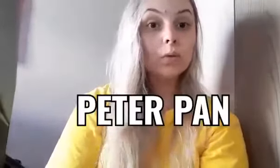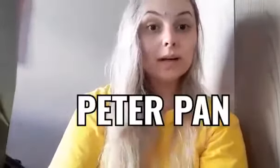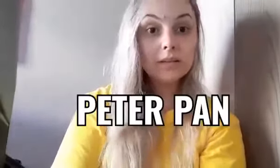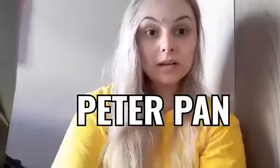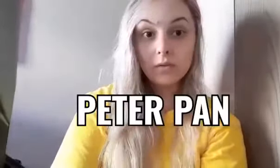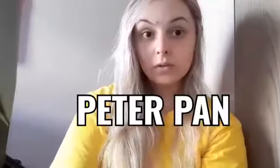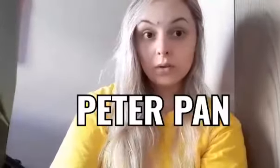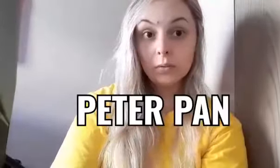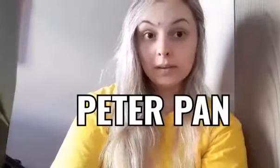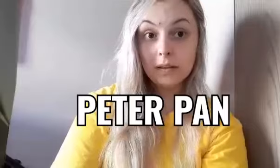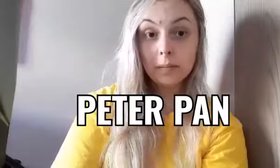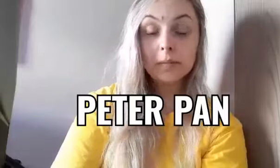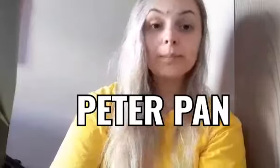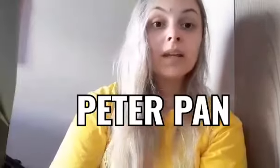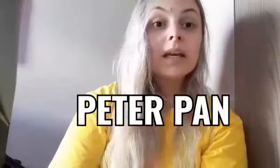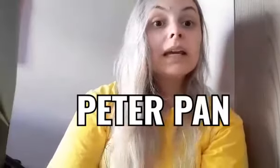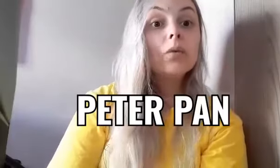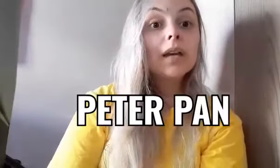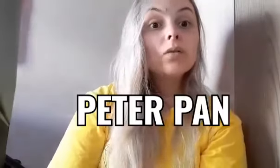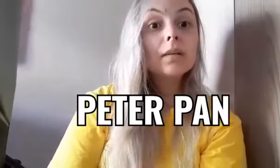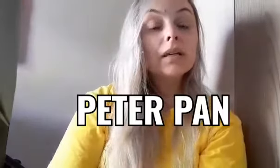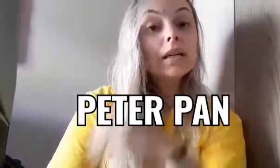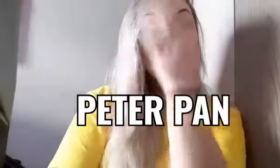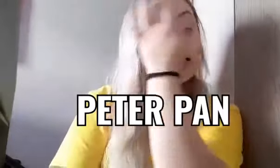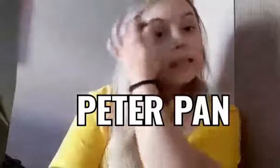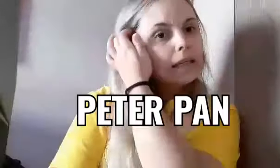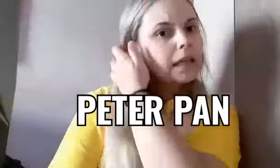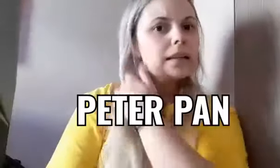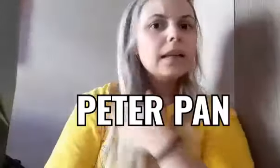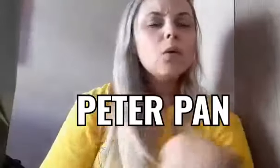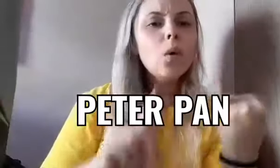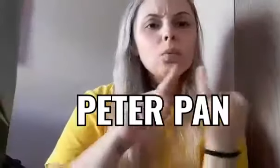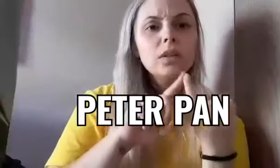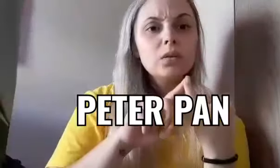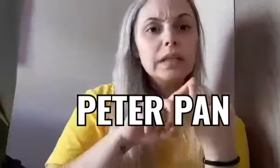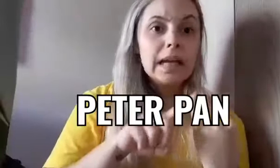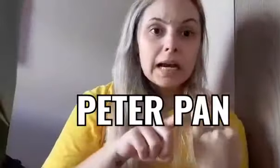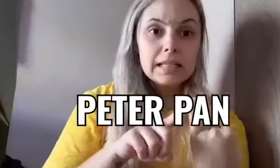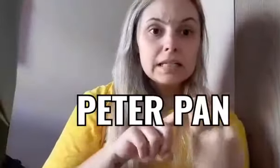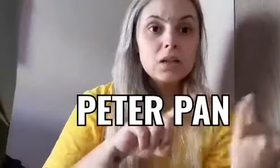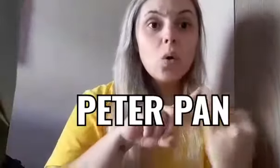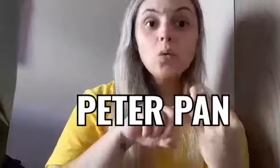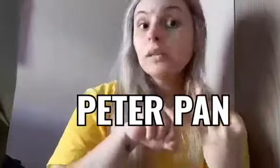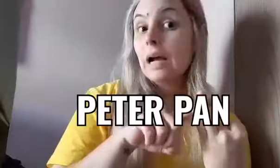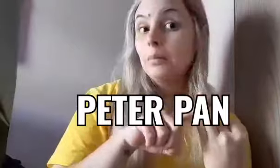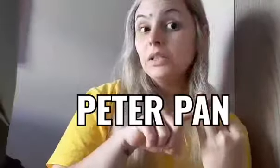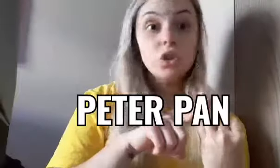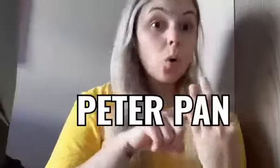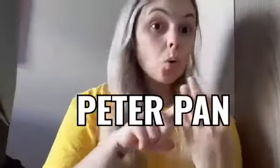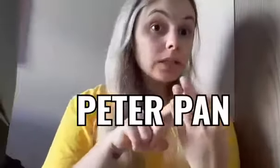Lobato escreveu a história do Peter Pan, eu quero saber quem é que tem computador em casa, ou tablet, ou